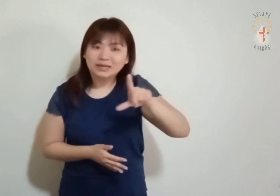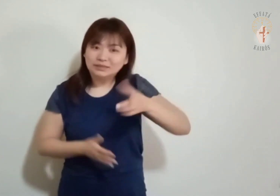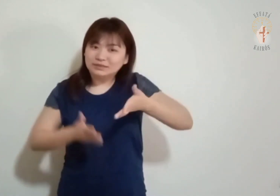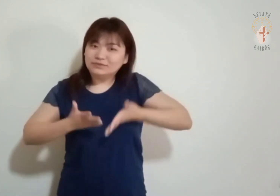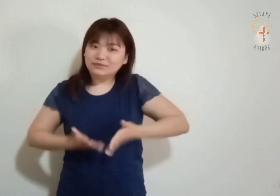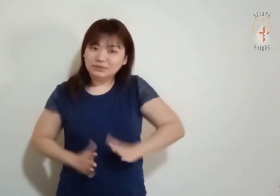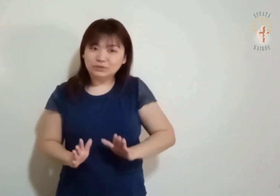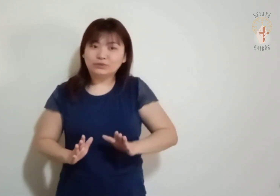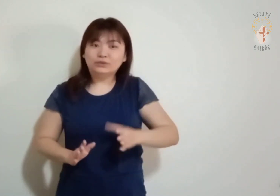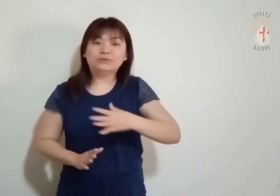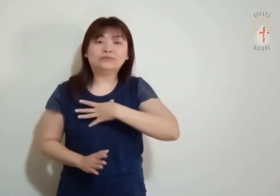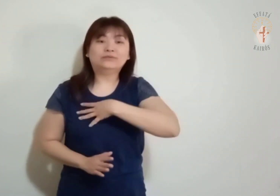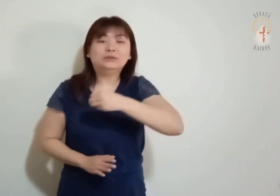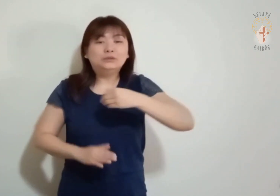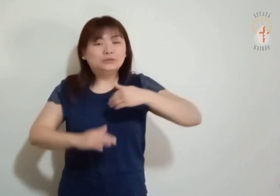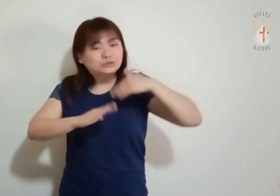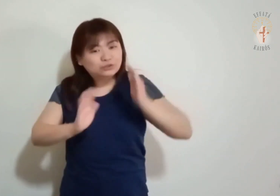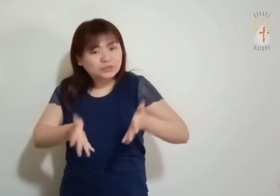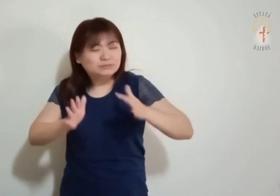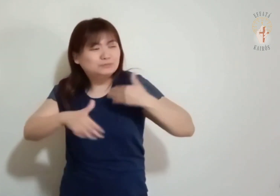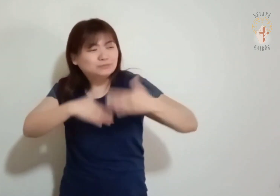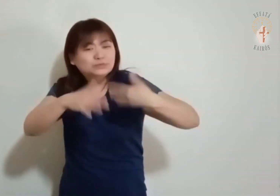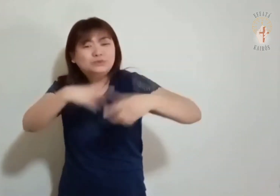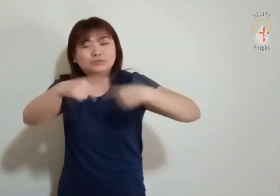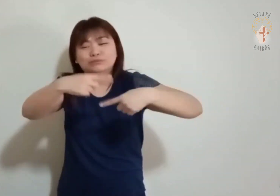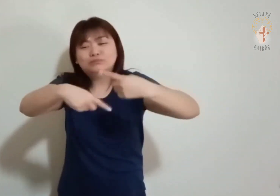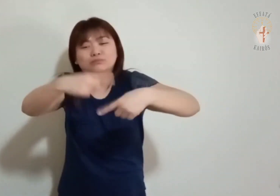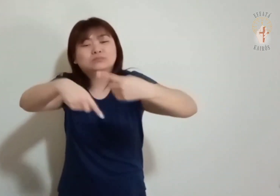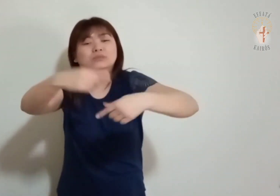pela morte, nasceu a multidão.